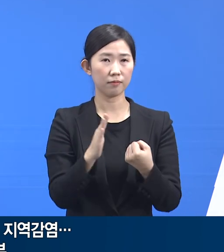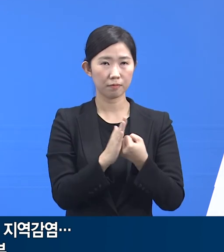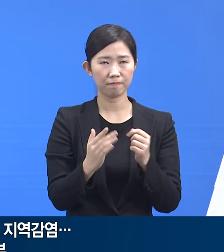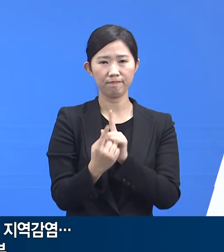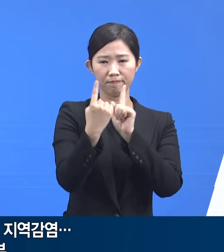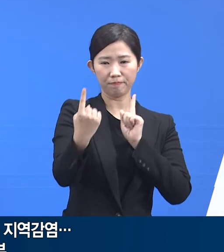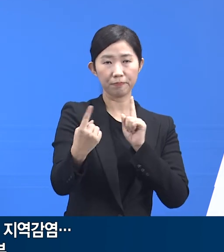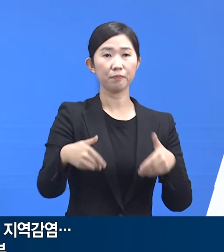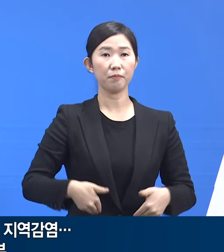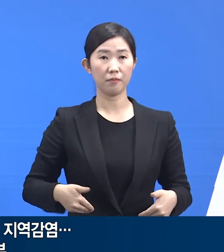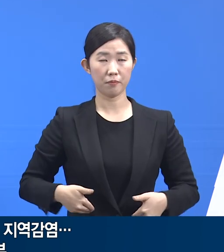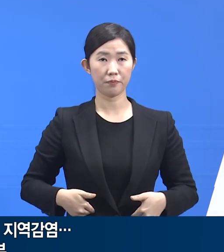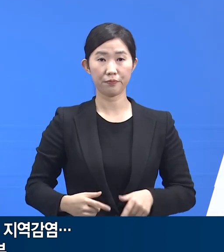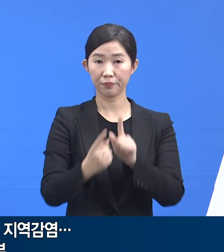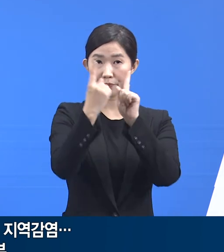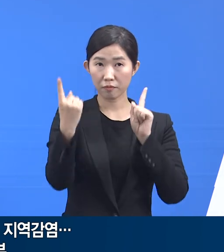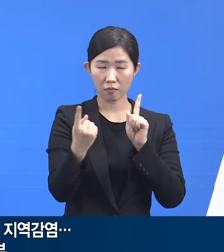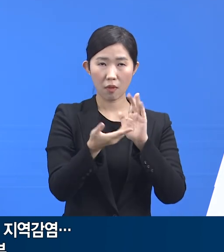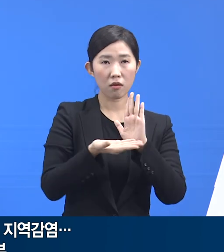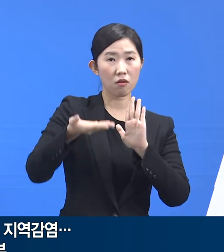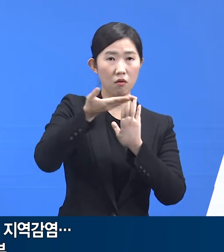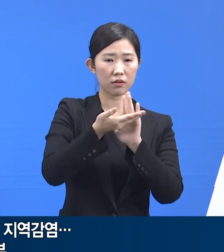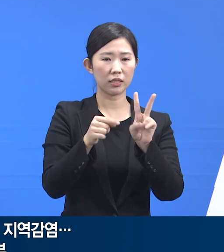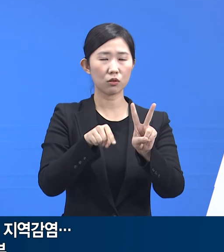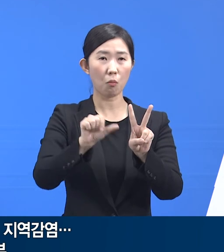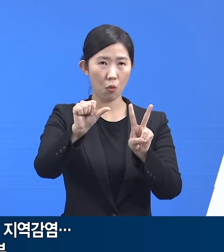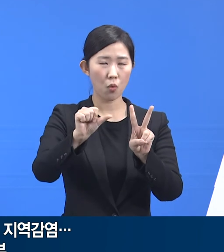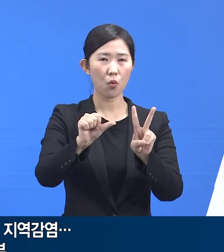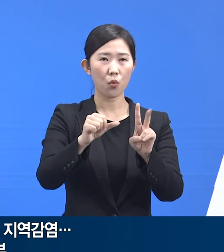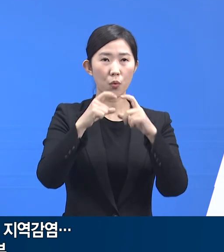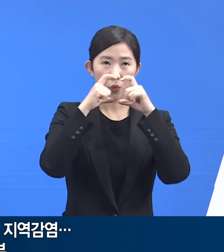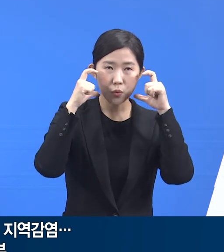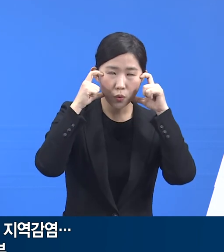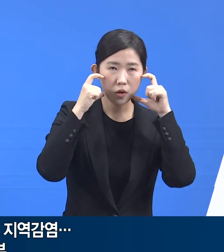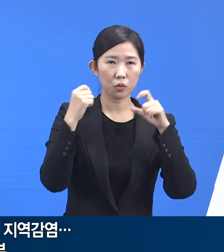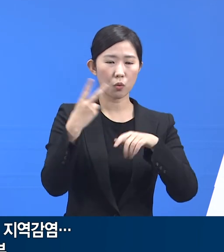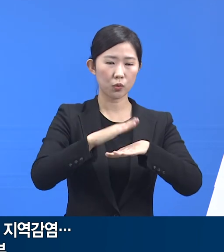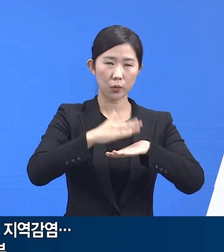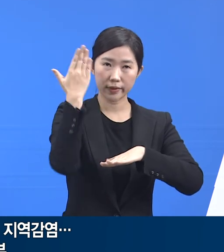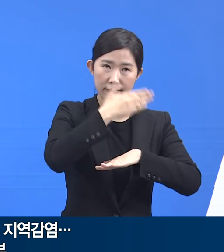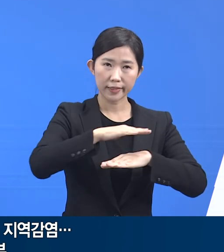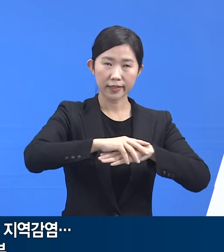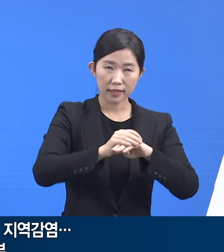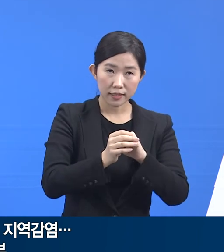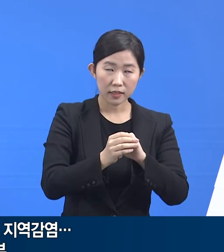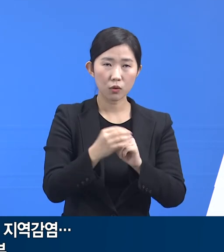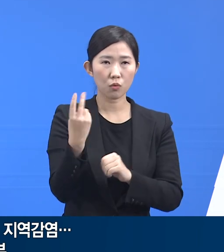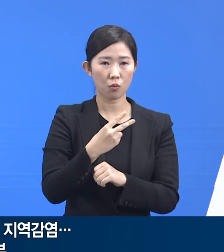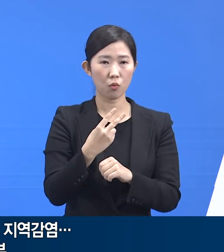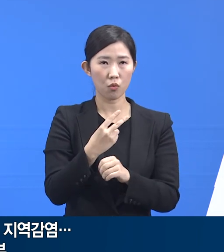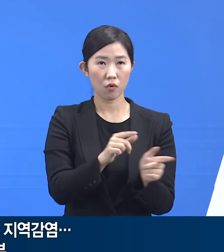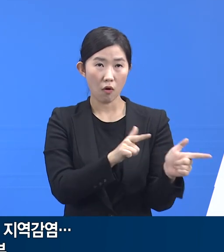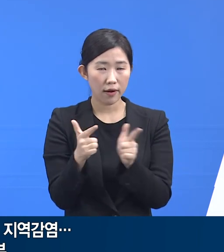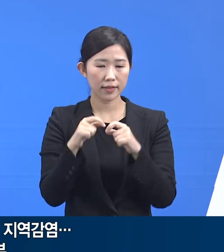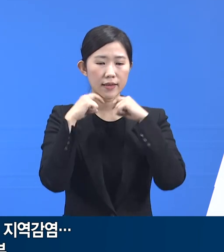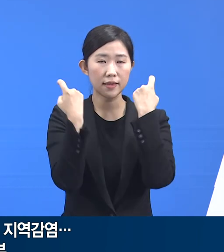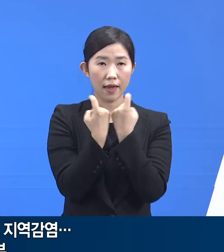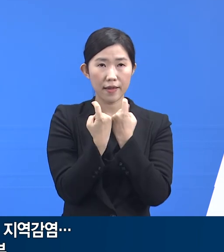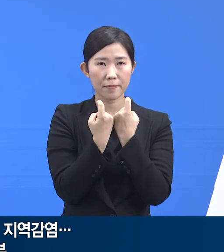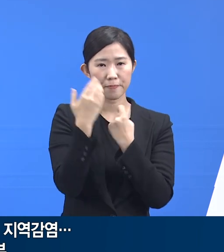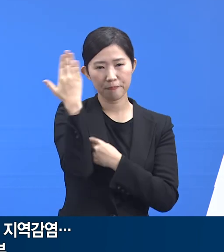사회적 거리 두기 격상에 따른 방역수칙과 손 씻기, 올바르게 마스크 착용하기 등 일상생활 속에서의 개인